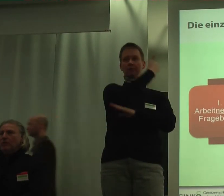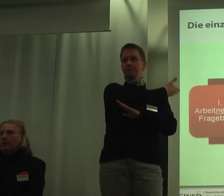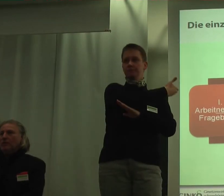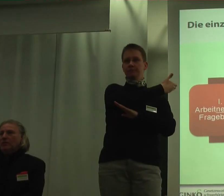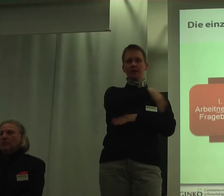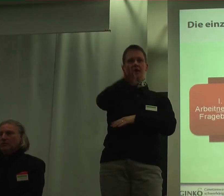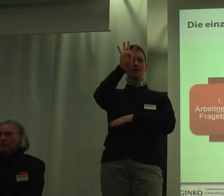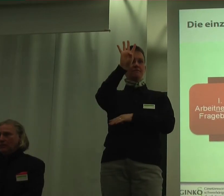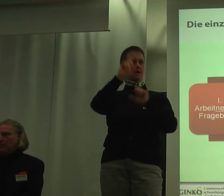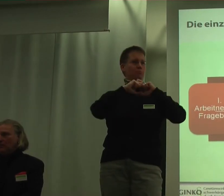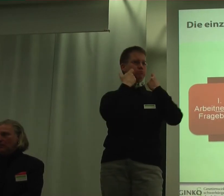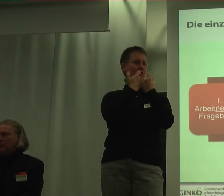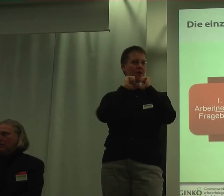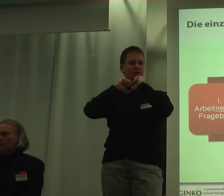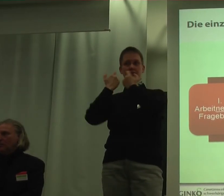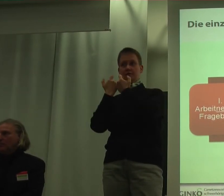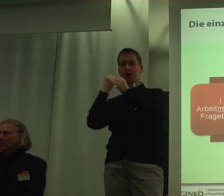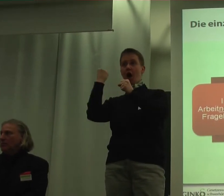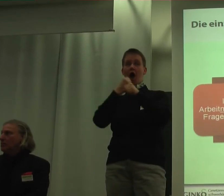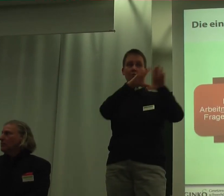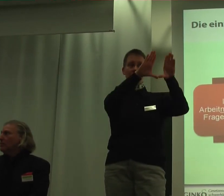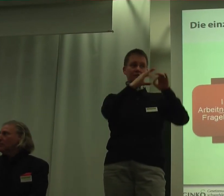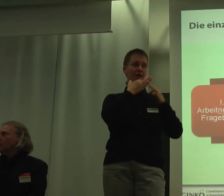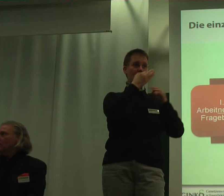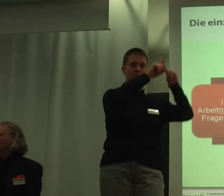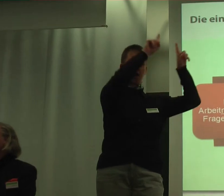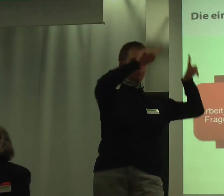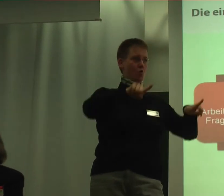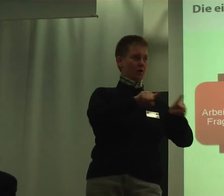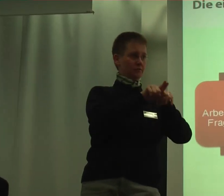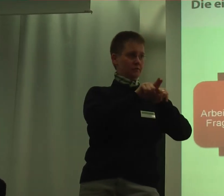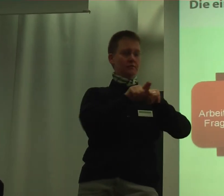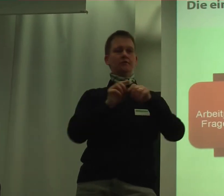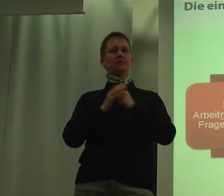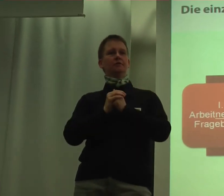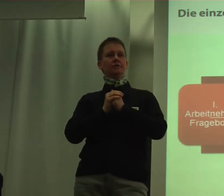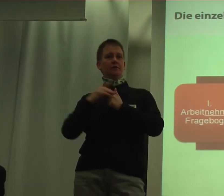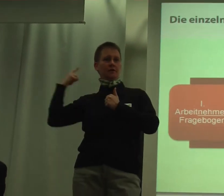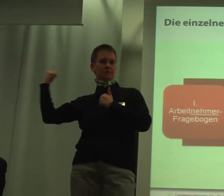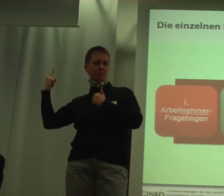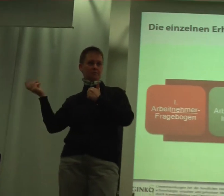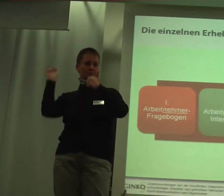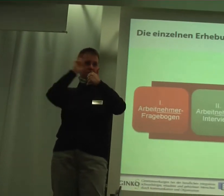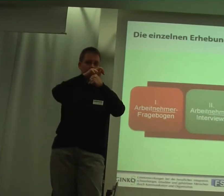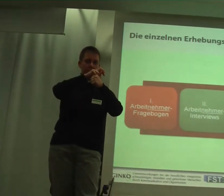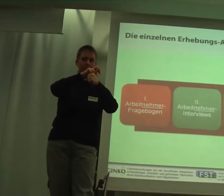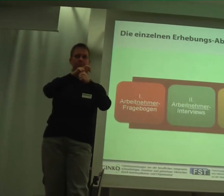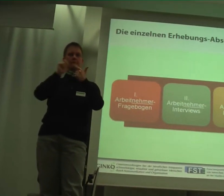vier Pakete den Arbeitnehmer-Fragebogen. Da schlage ich gleich ein. Die Arbeitnehmer